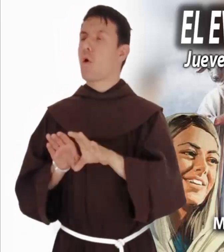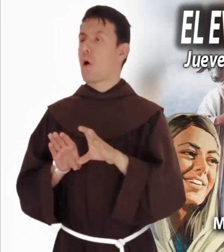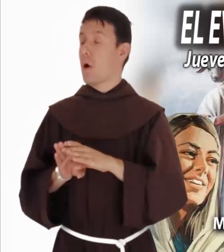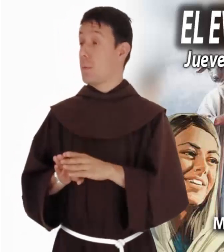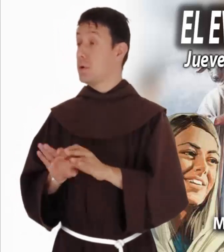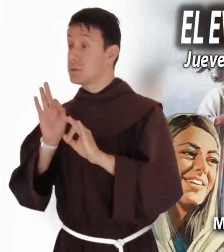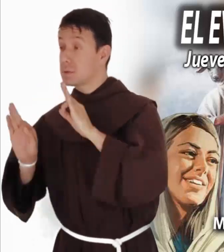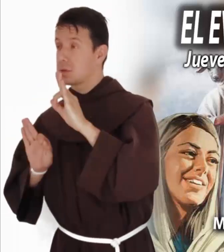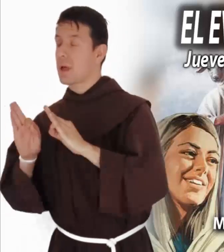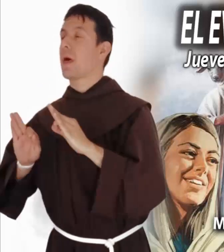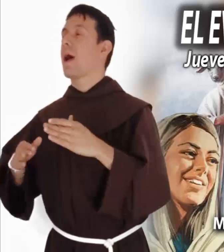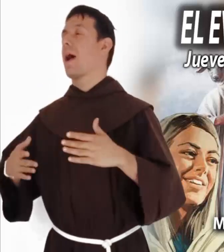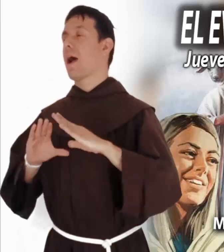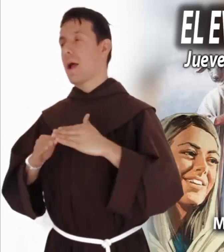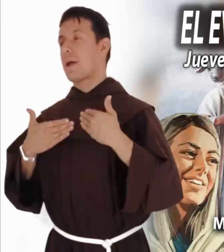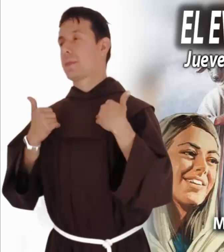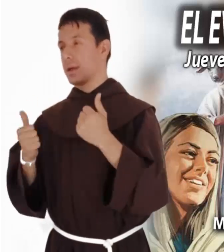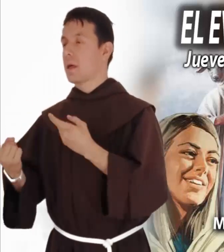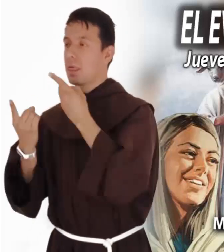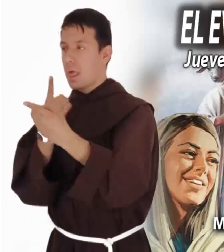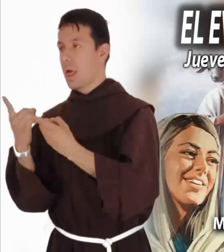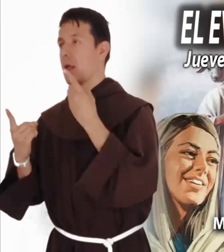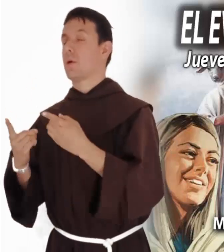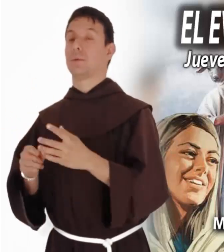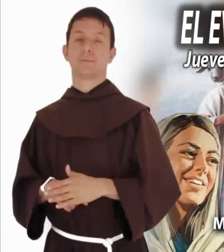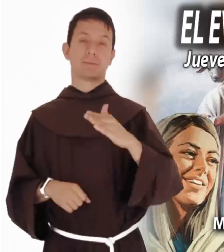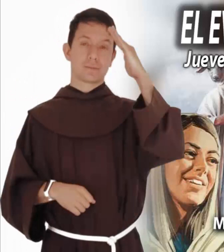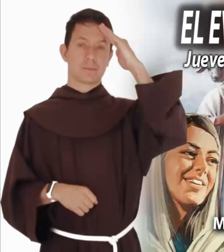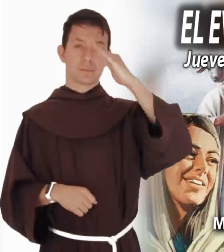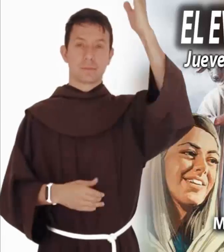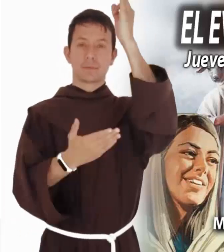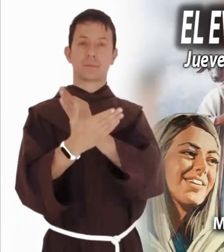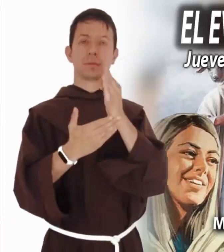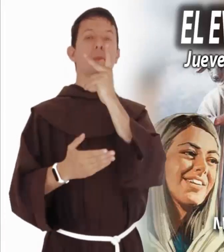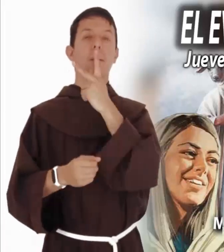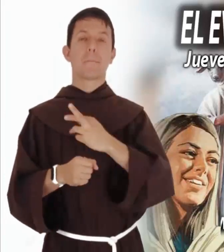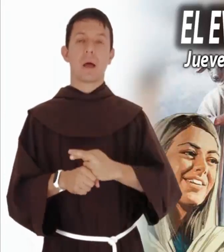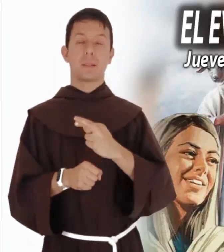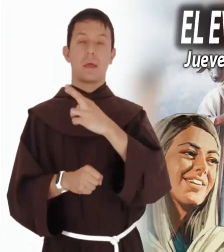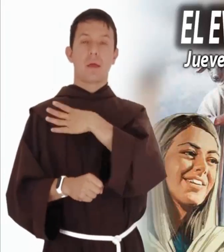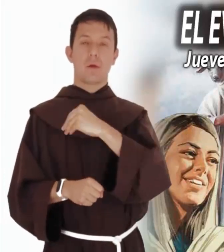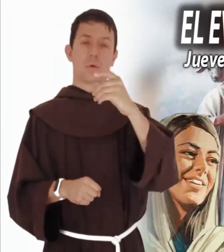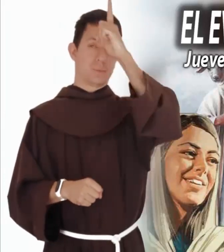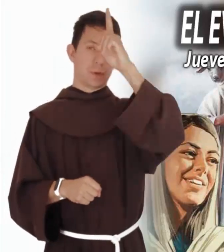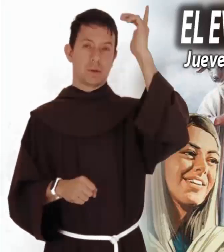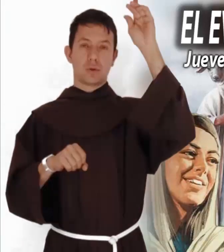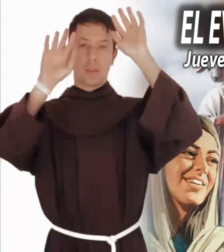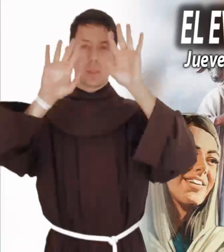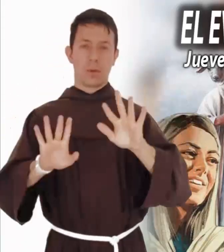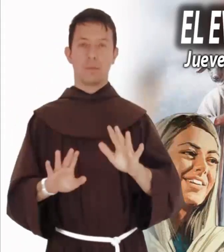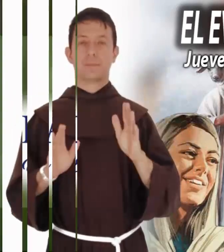comprensión y de diálogo. El Señor te bendiga en nombre del Padre, del Hijo y del Espíritu Santo.